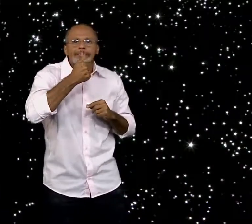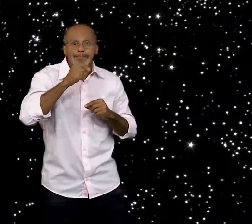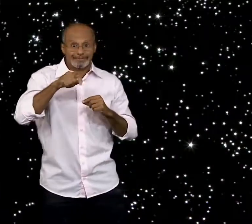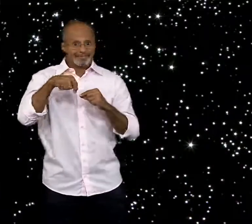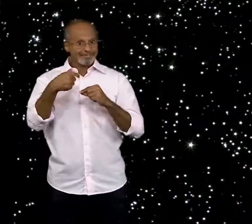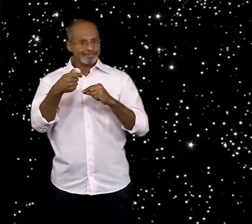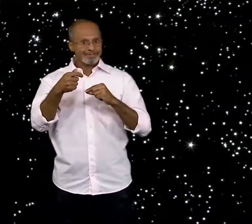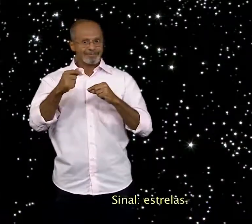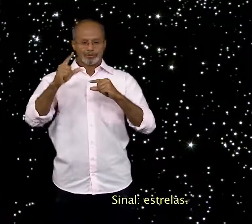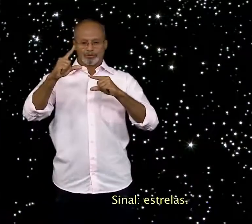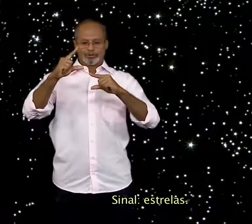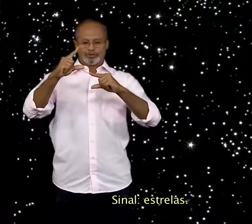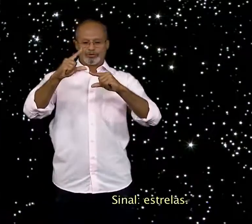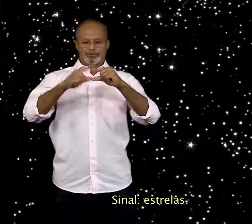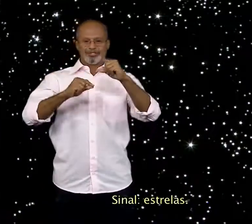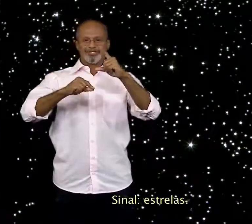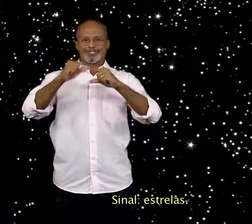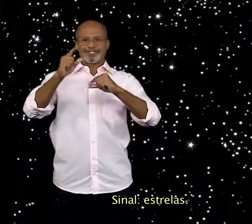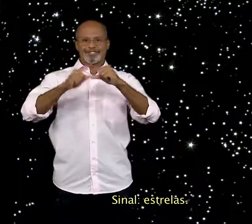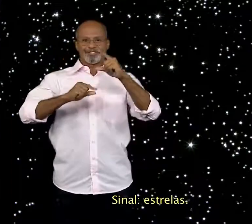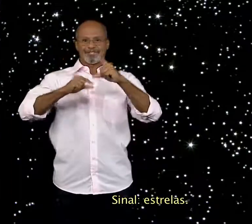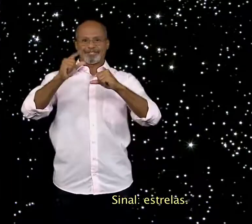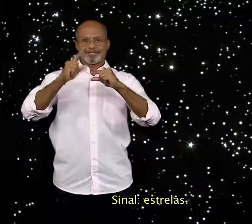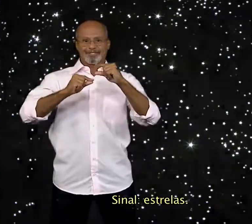Sinal, estrelas.